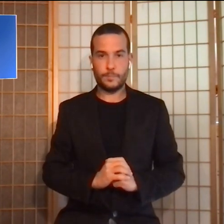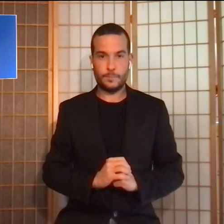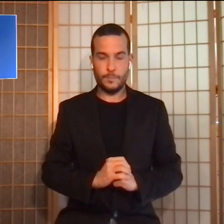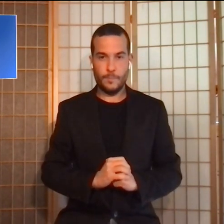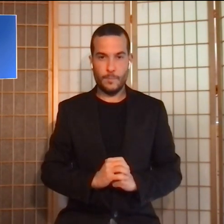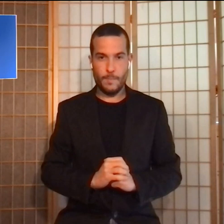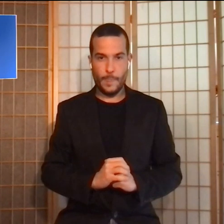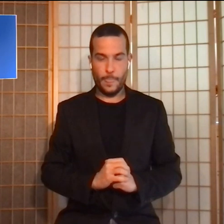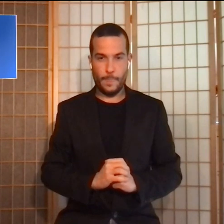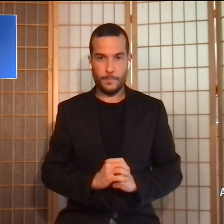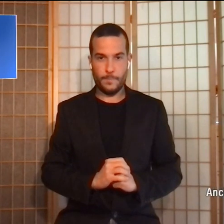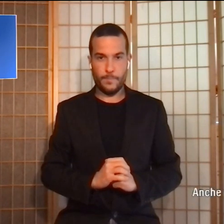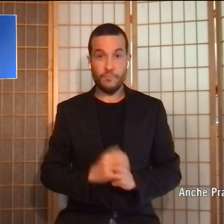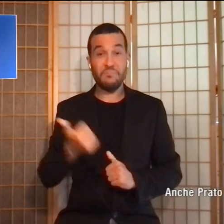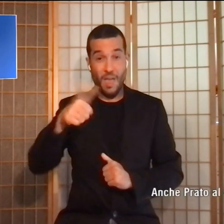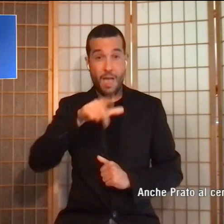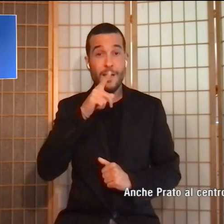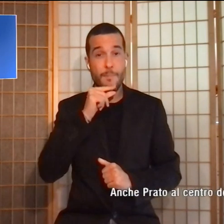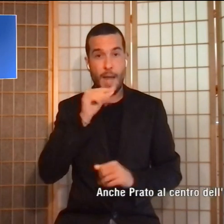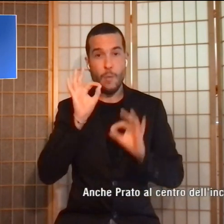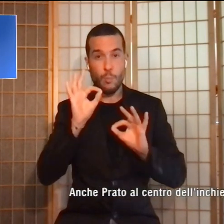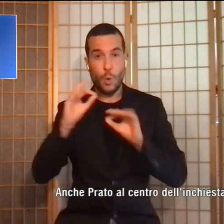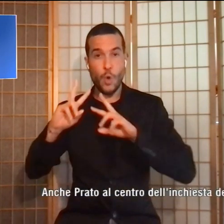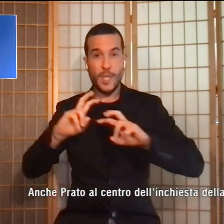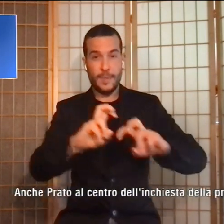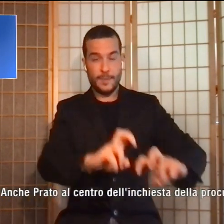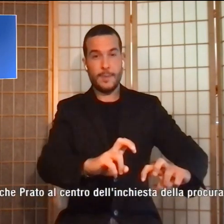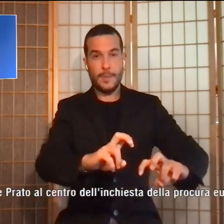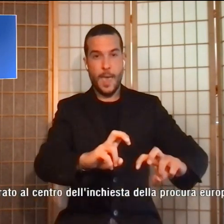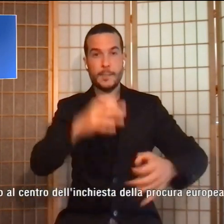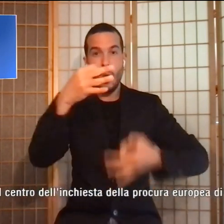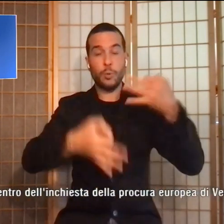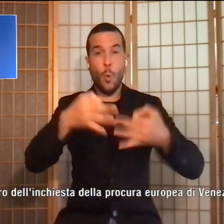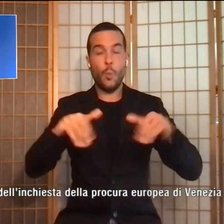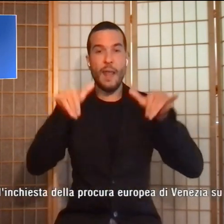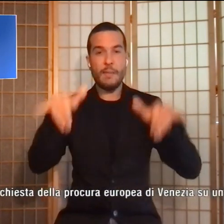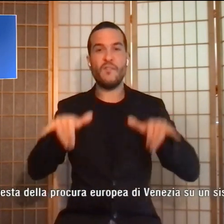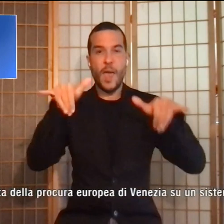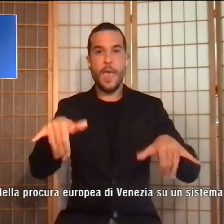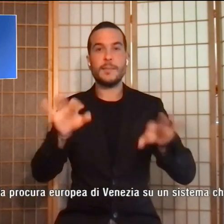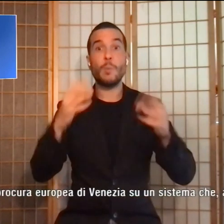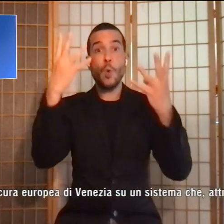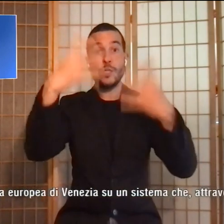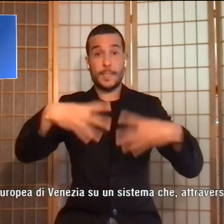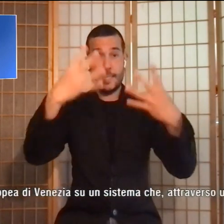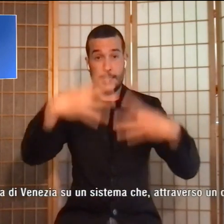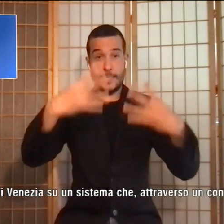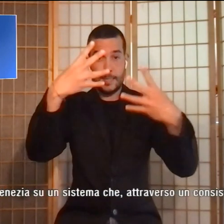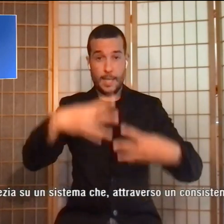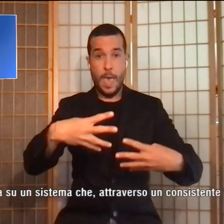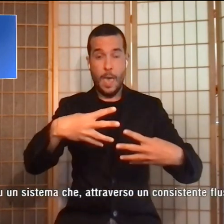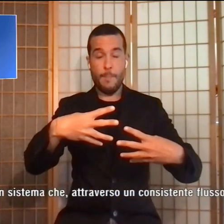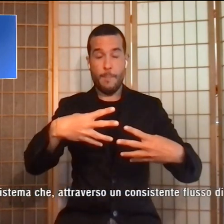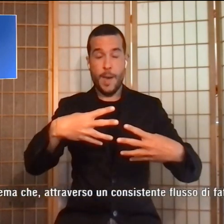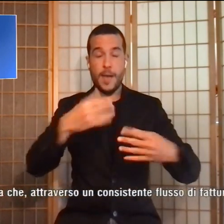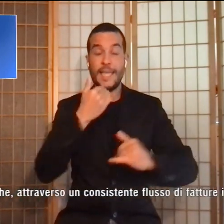Anche Prato al centro dell'inchiesta della Procura Europea di Venezia su un sistema che attraverso un consistente